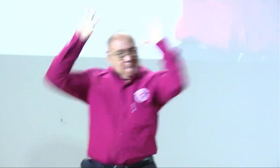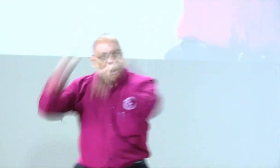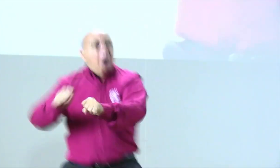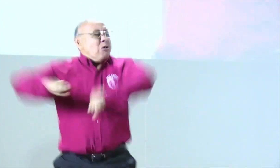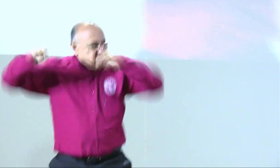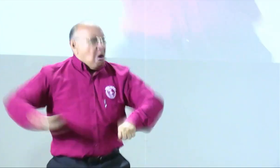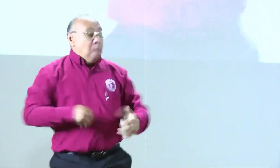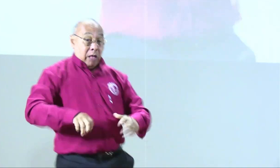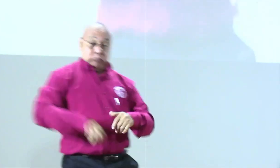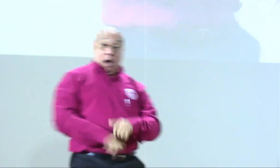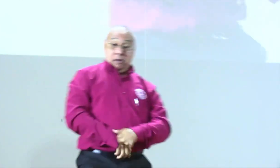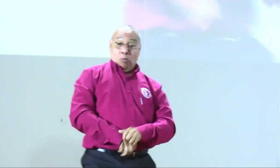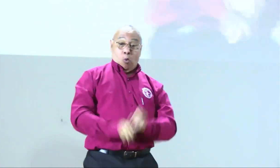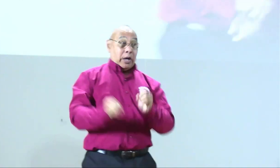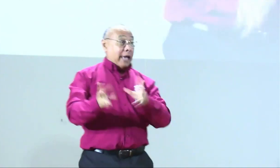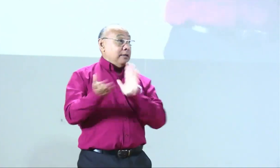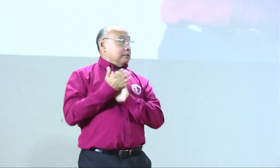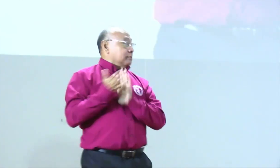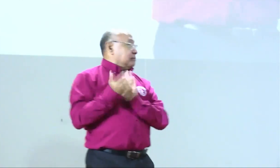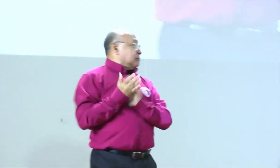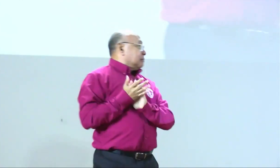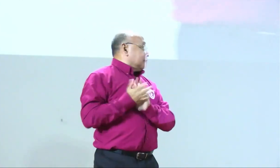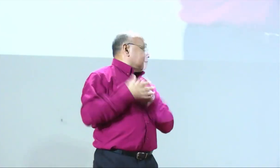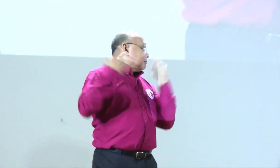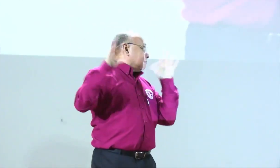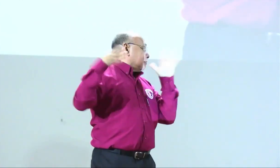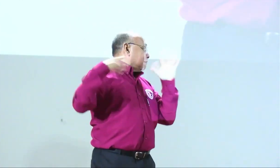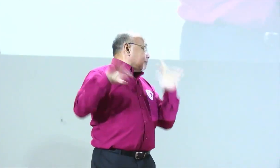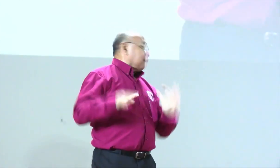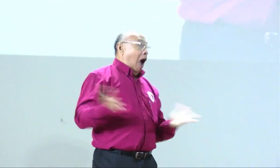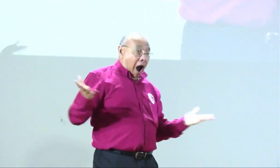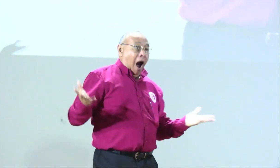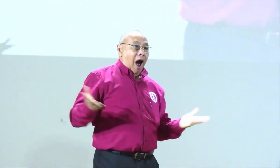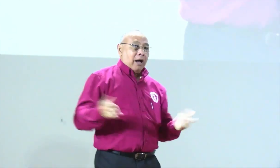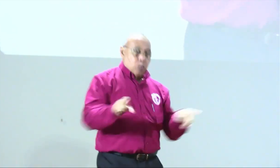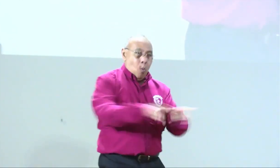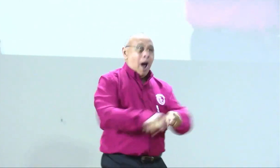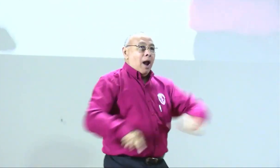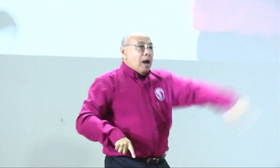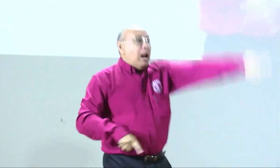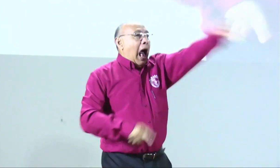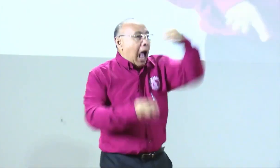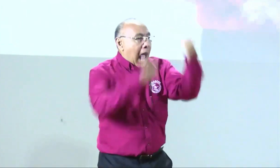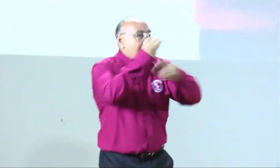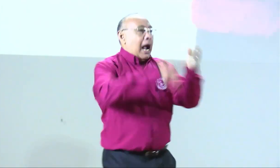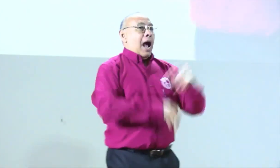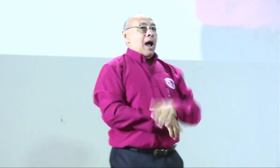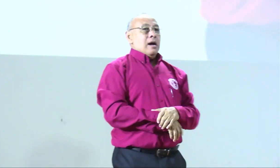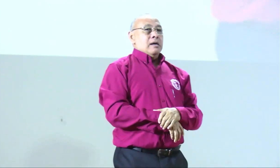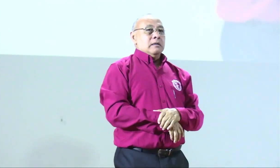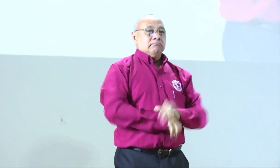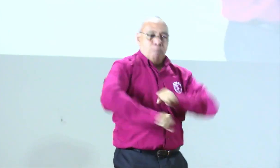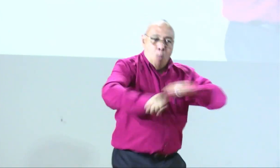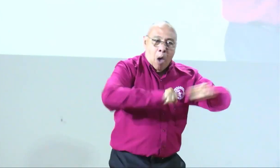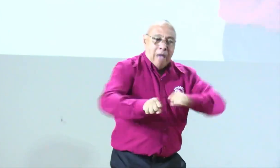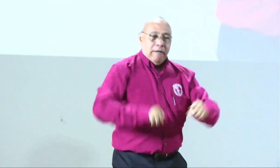voy a estar allá y voy a gestionar les busco un lugar y yo le aplaudí y le dije